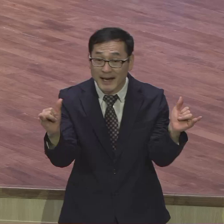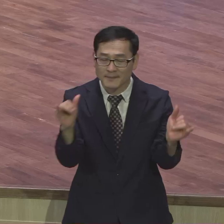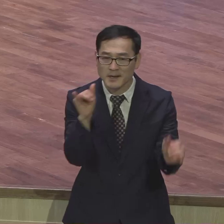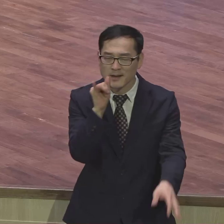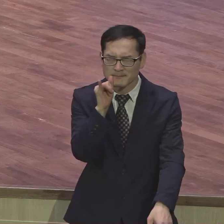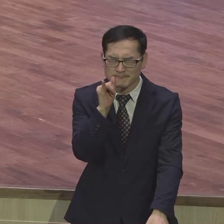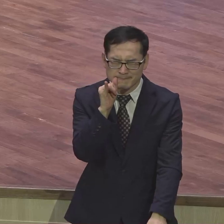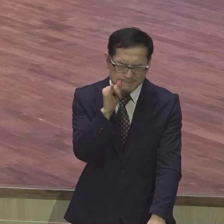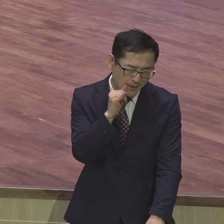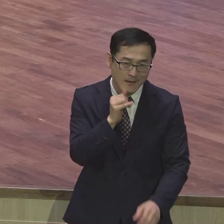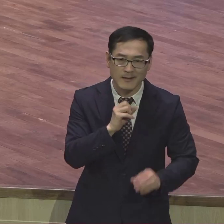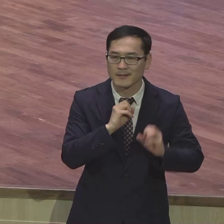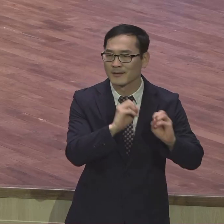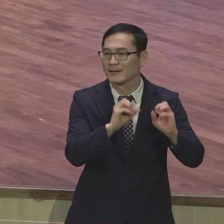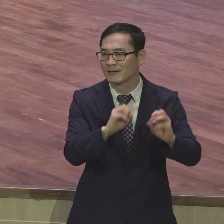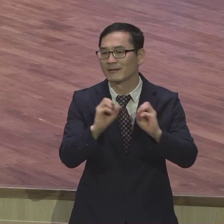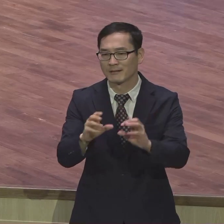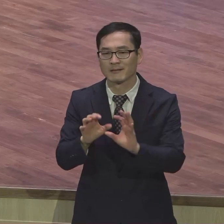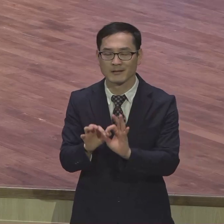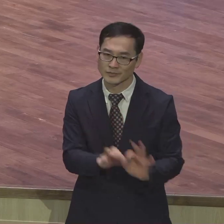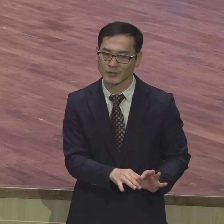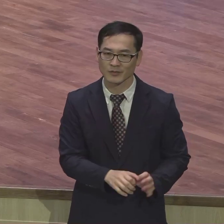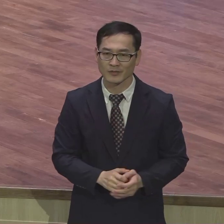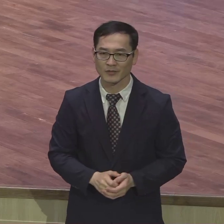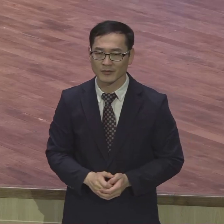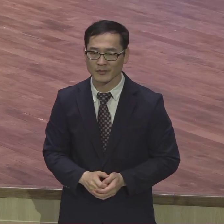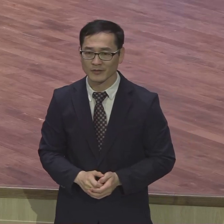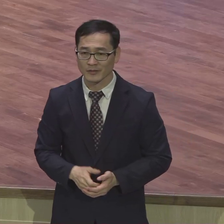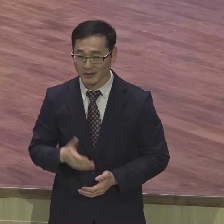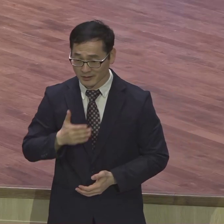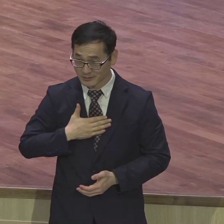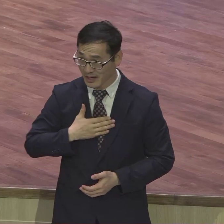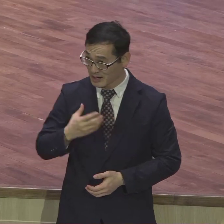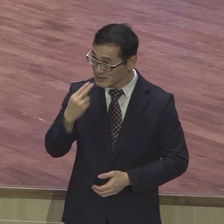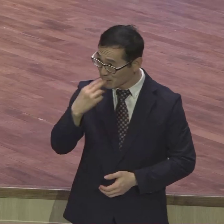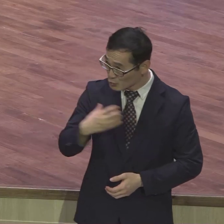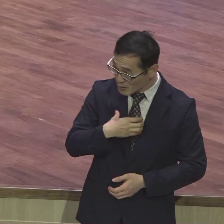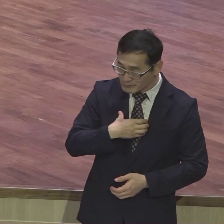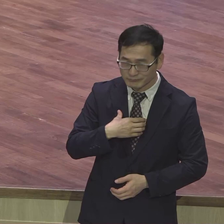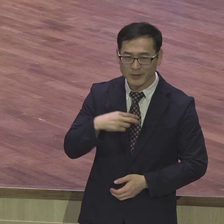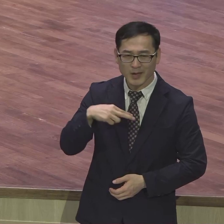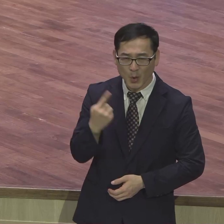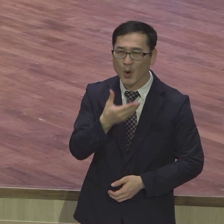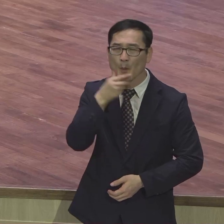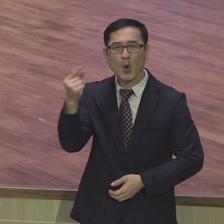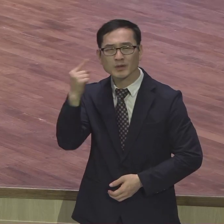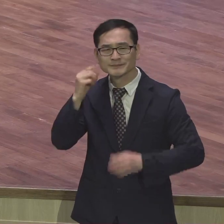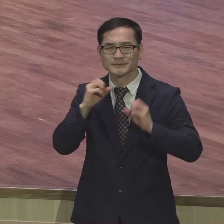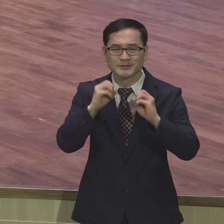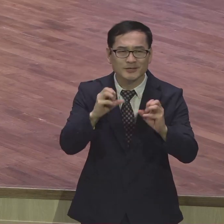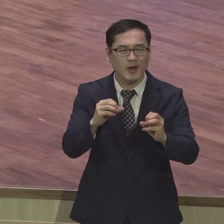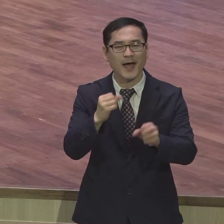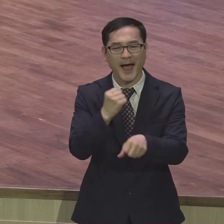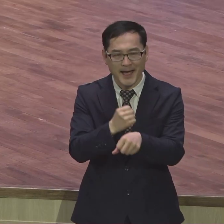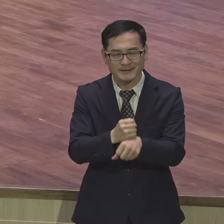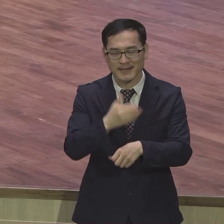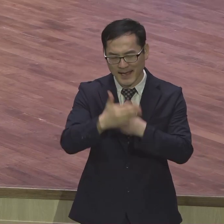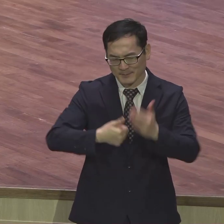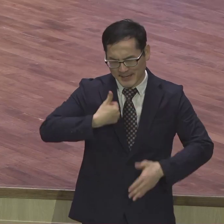어떤 어려움을 당하고 어떤 손을 봐도 내가 복음을 증거하는 하나님의 자녀여 직분 받던 것에 대해서